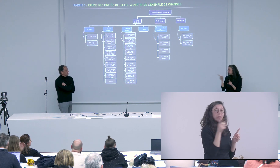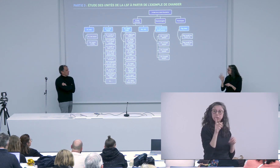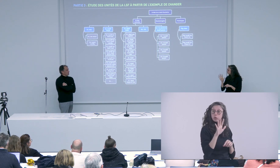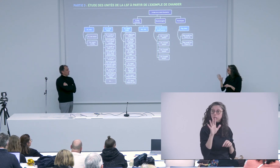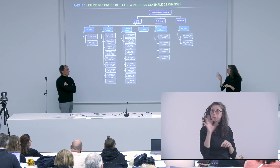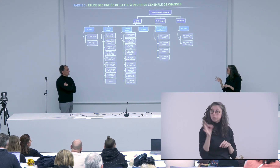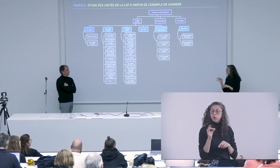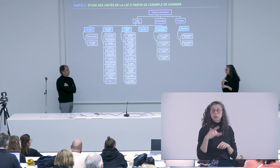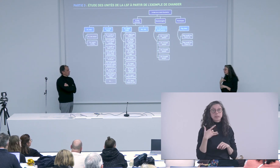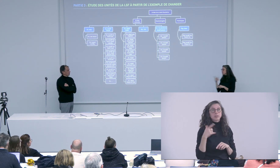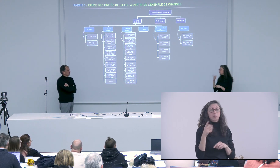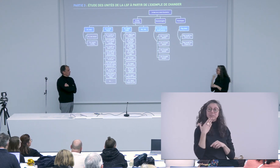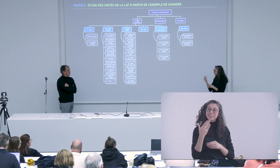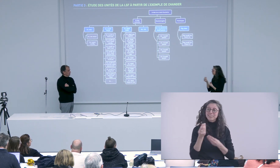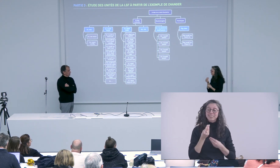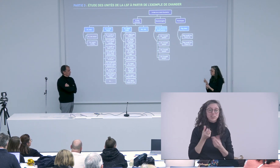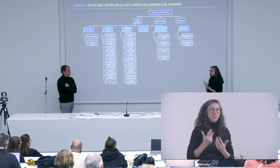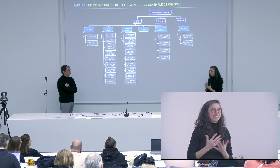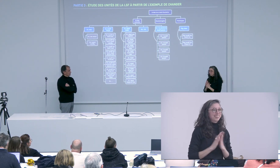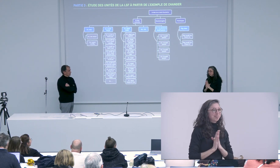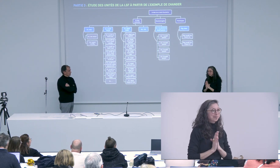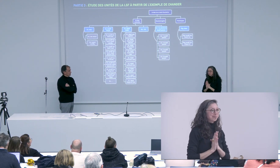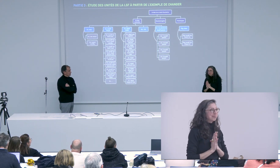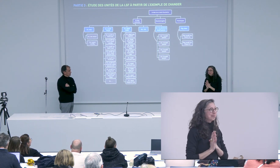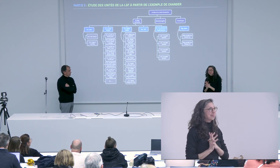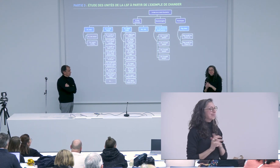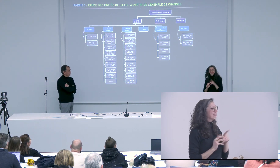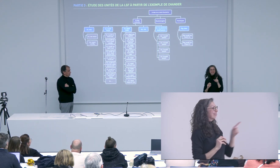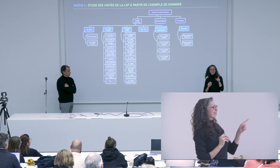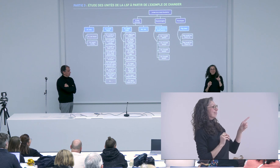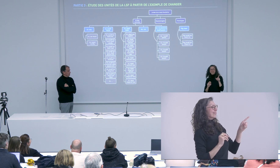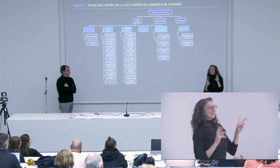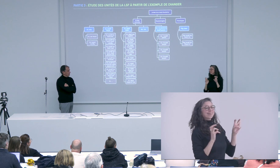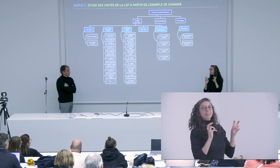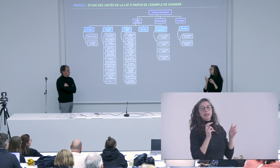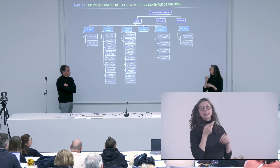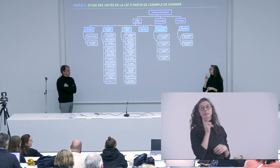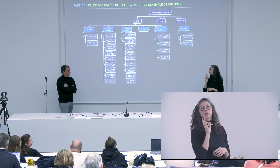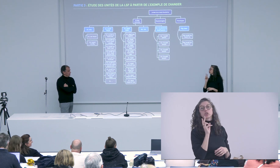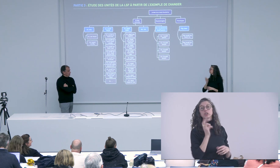qui m'a permis de récupérer des informations intéressantes vous dites 55% merci merci pour ces chiffres c'est très intéressant